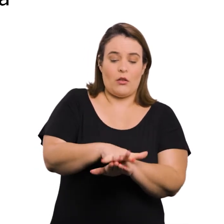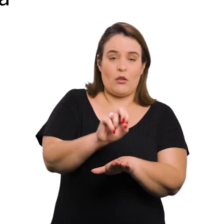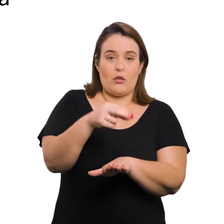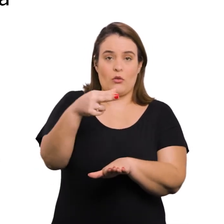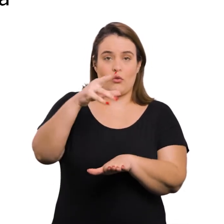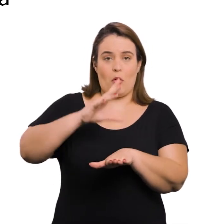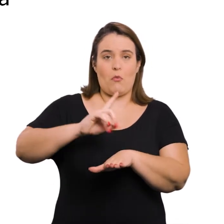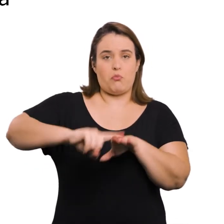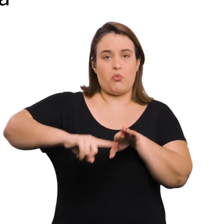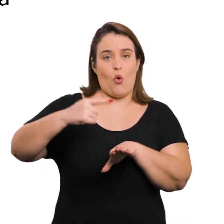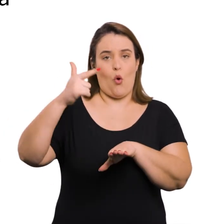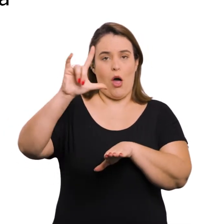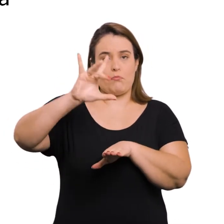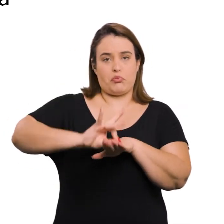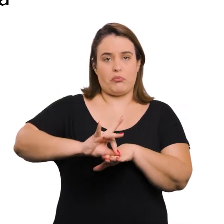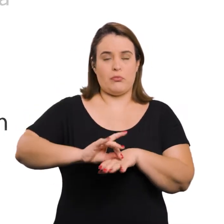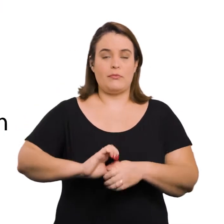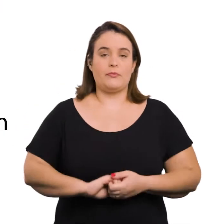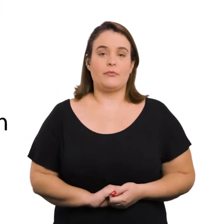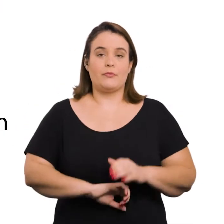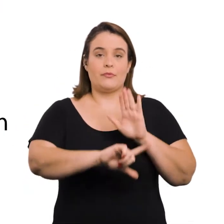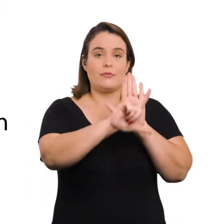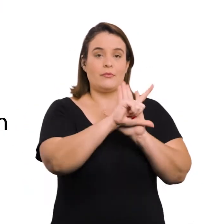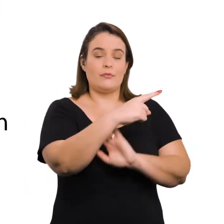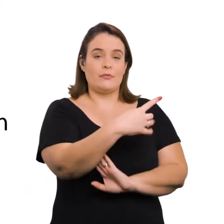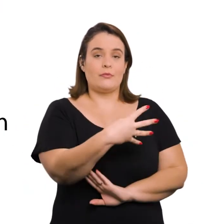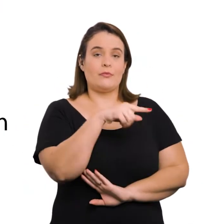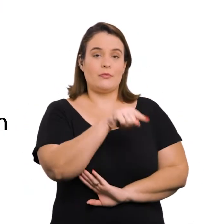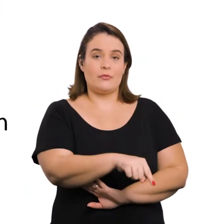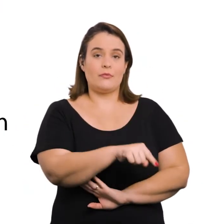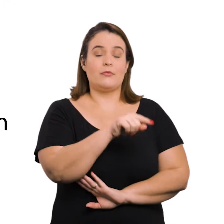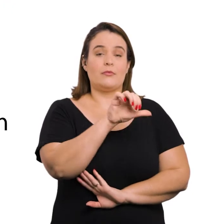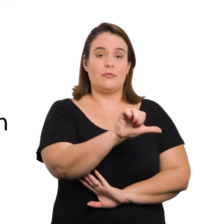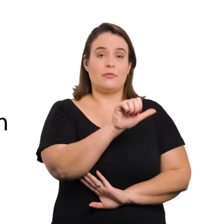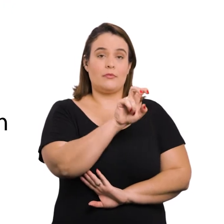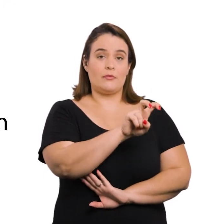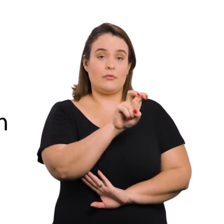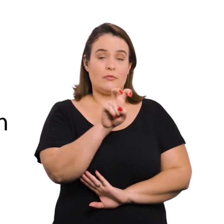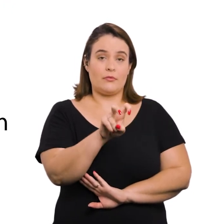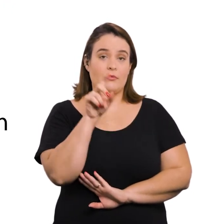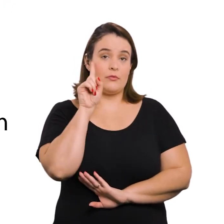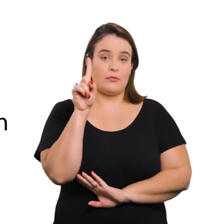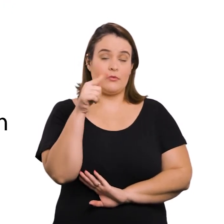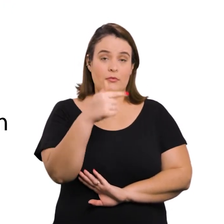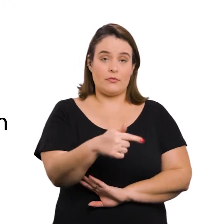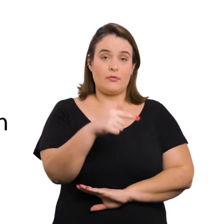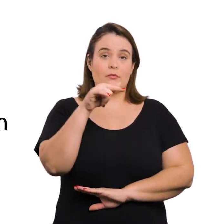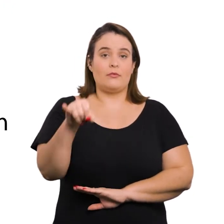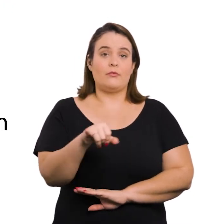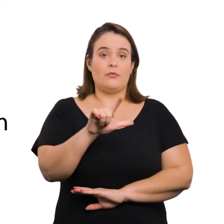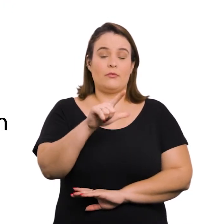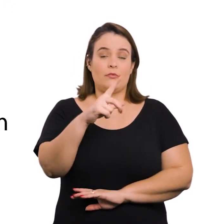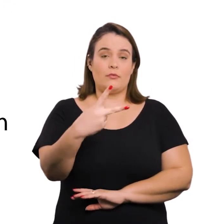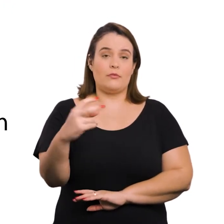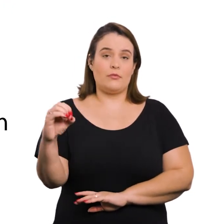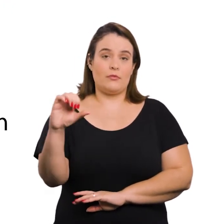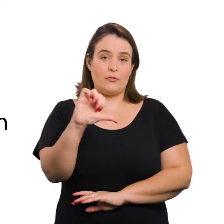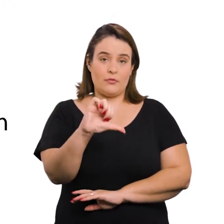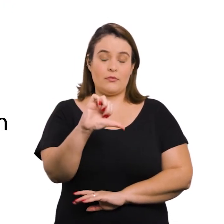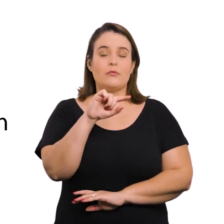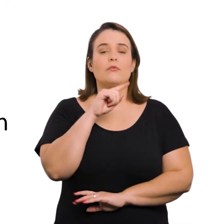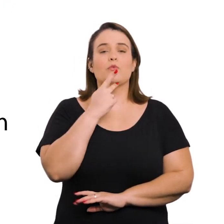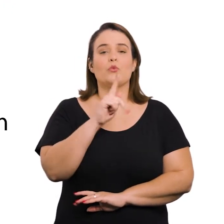piso tátil por fixação de elementos. Lei nº 14.955, de 7 de julho de